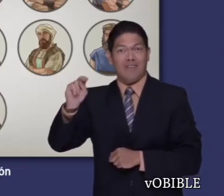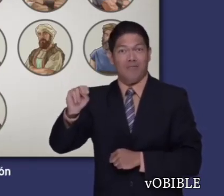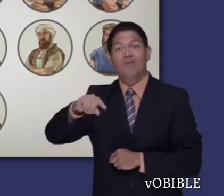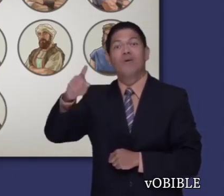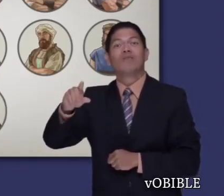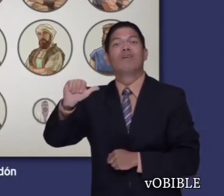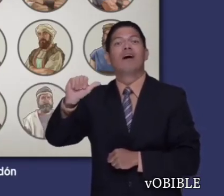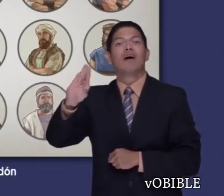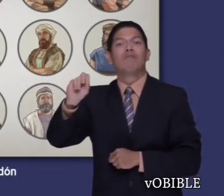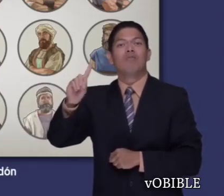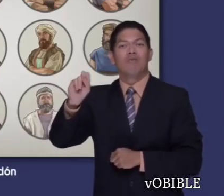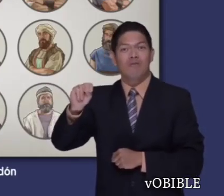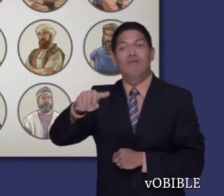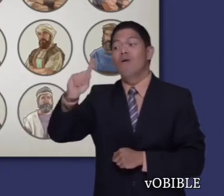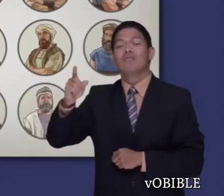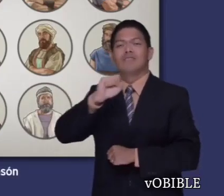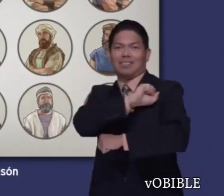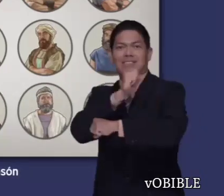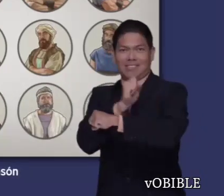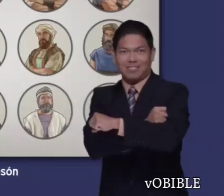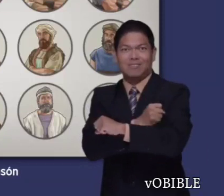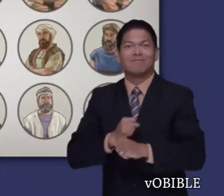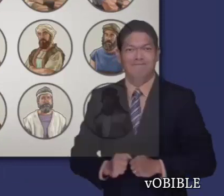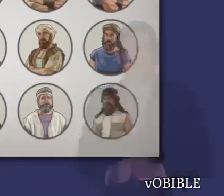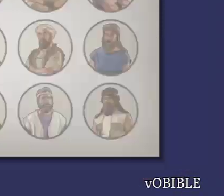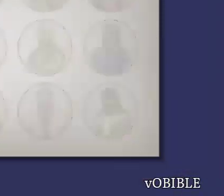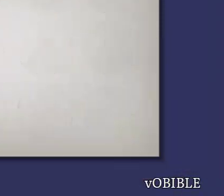Elón, Abdón, y Sansón.